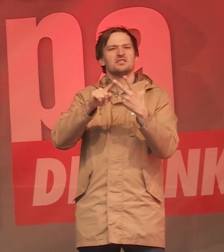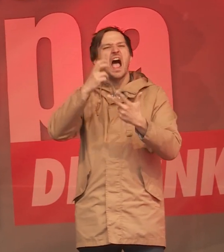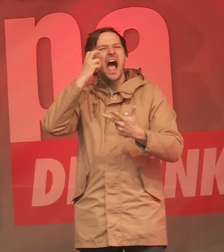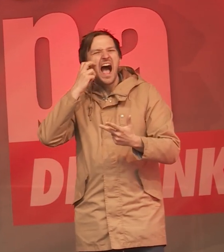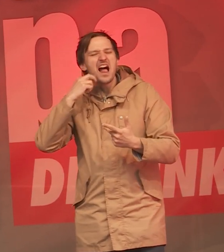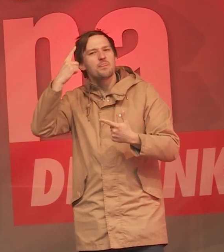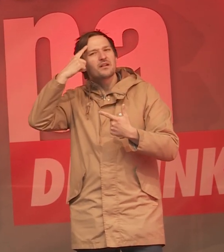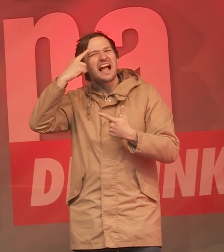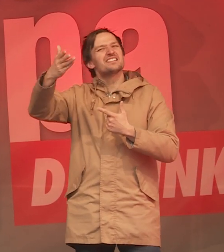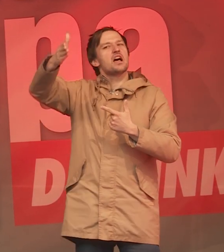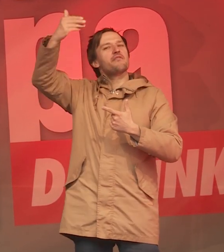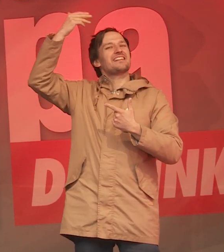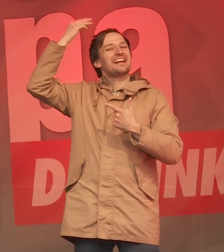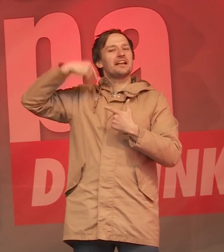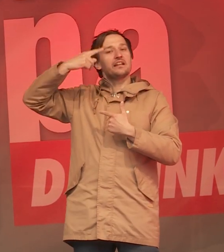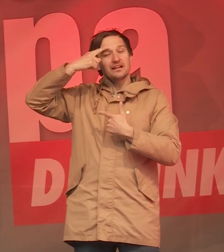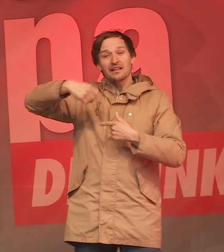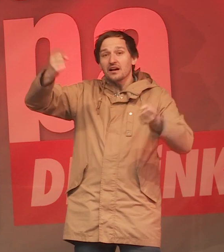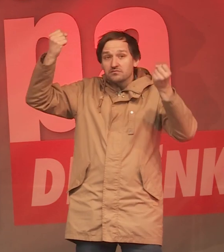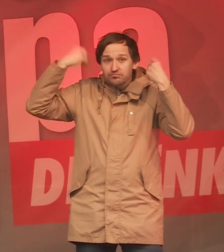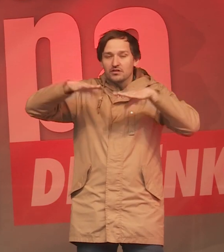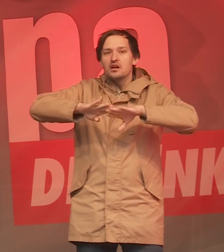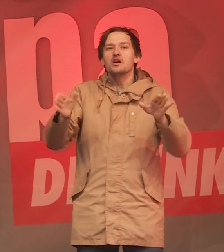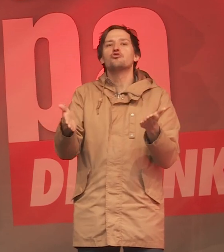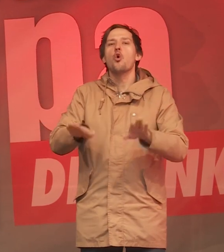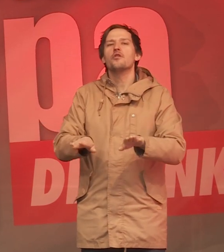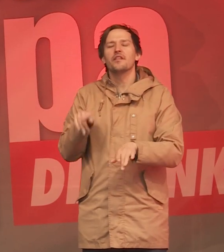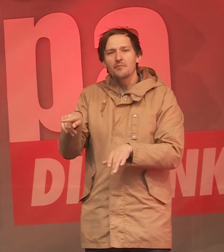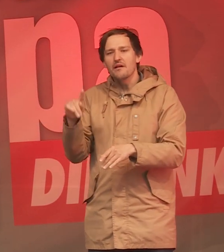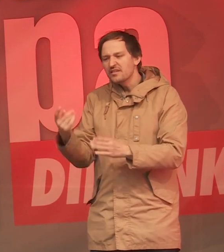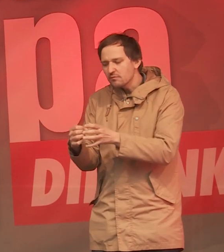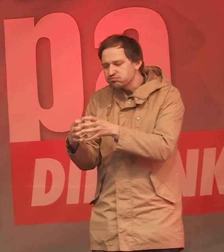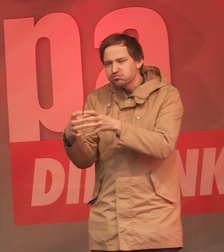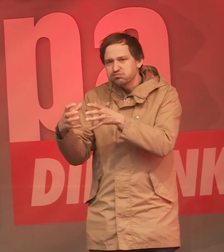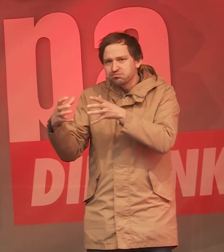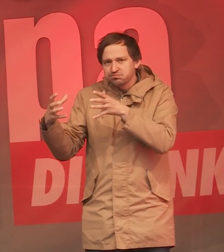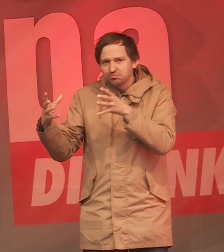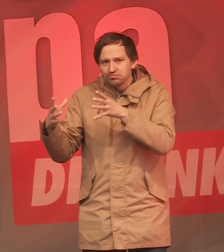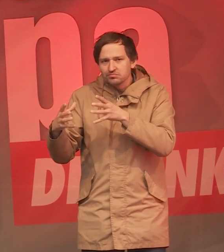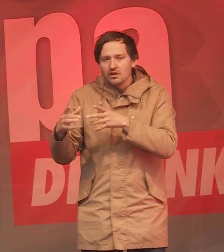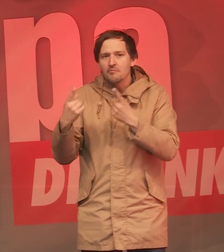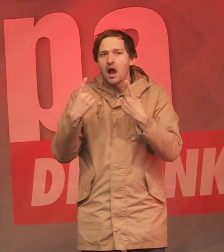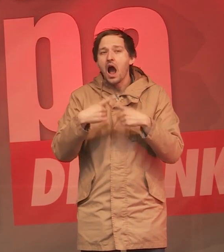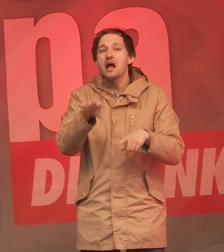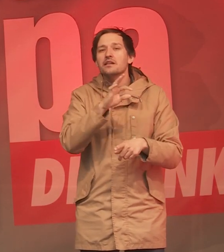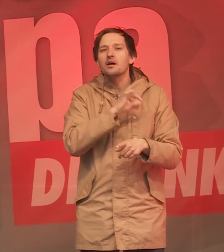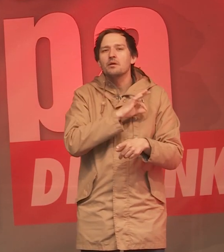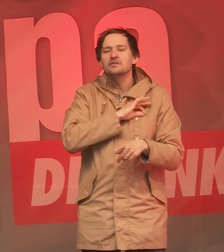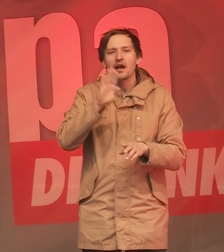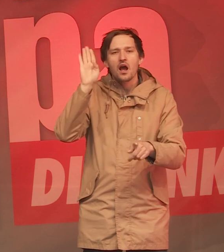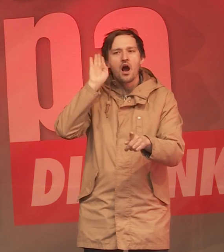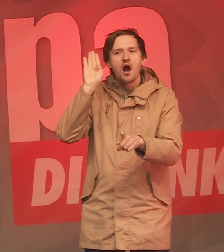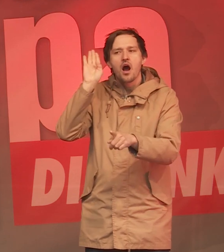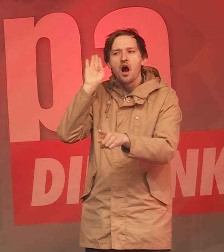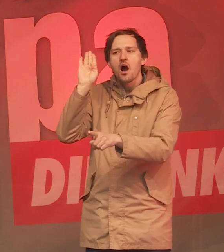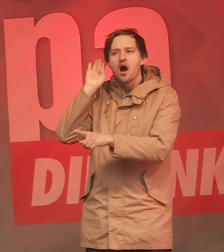der Vergangenheit, von denen man eigentlich dachte, die seien längst tot. Aber ich muss auch sagen, wenn ich dann von anderen Parteien höre, dass sie